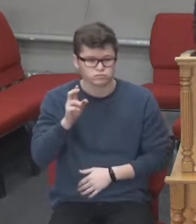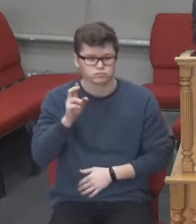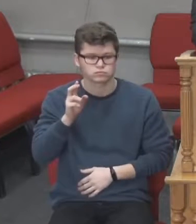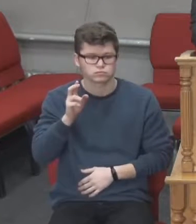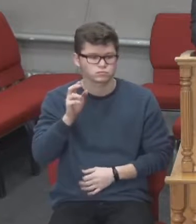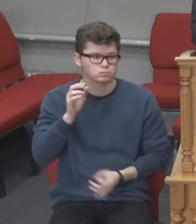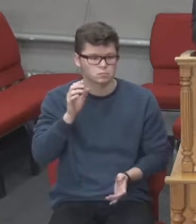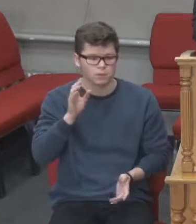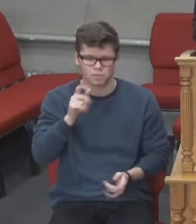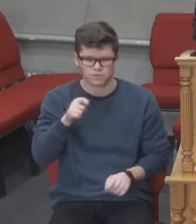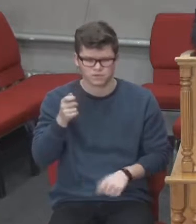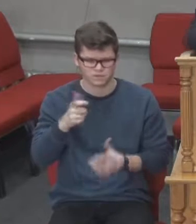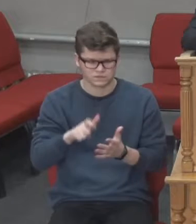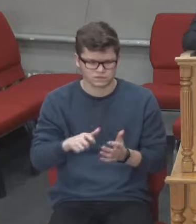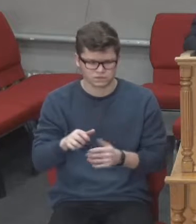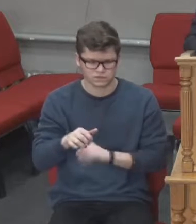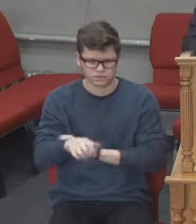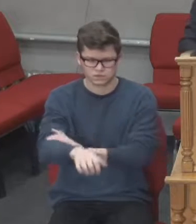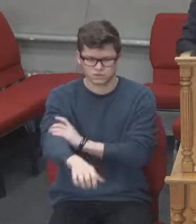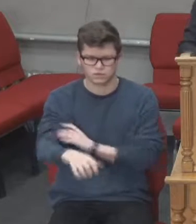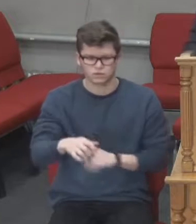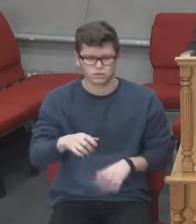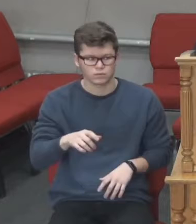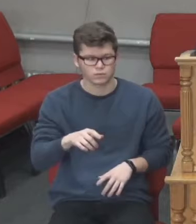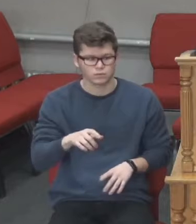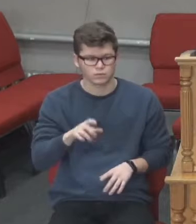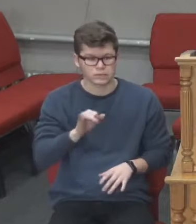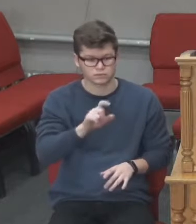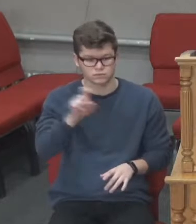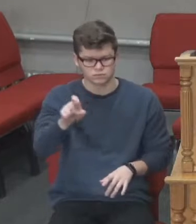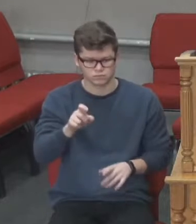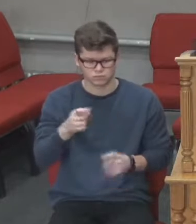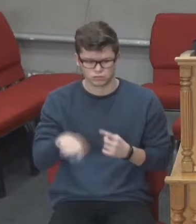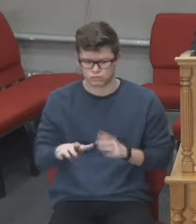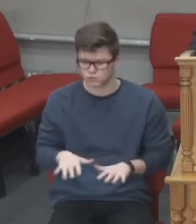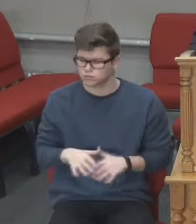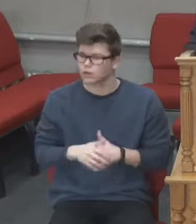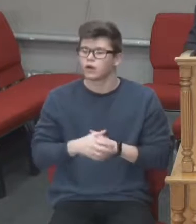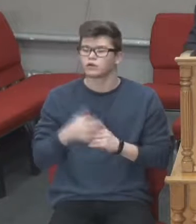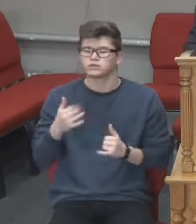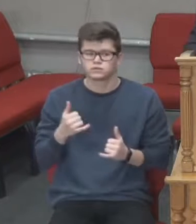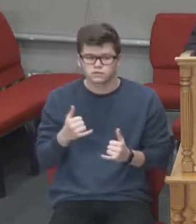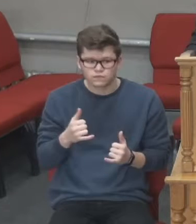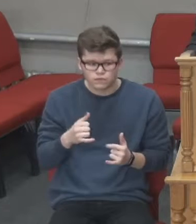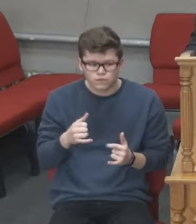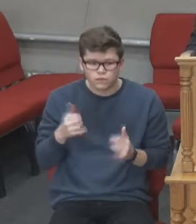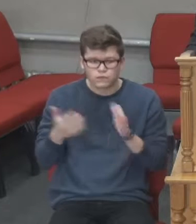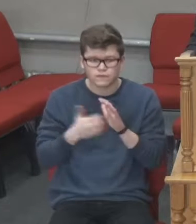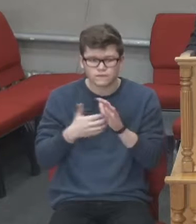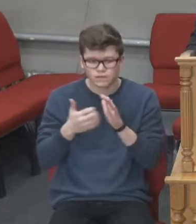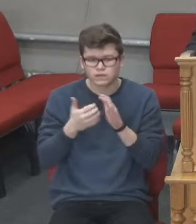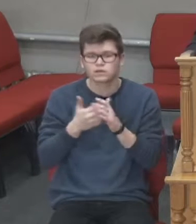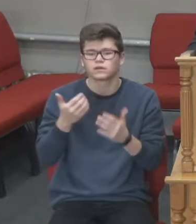Сьогодні в нас особливе служіння, тому що так не вистачає вас усіх.